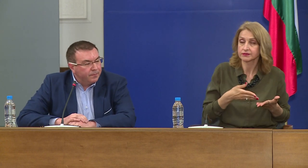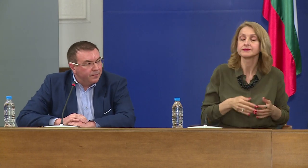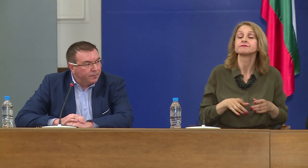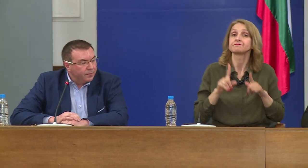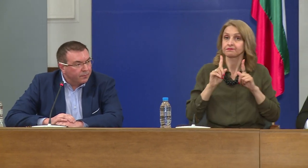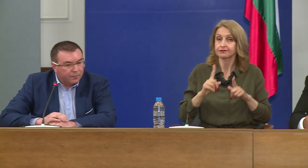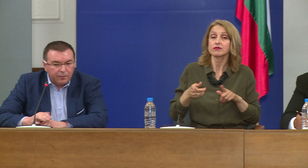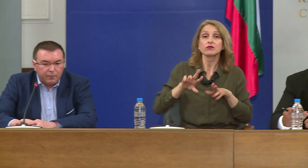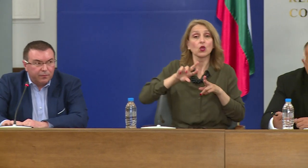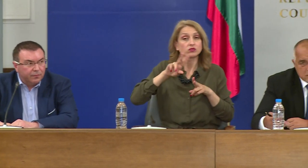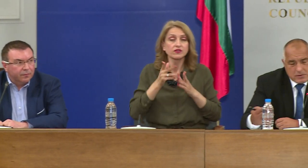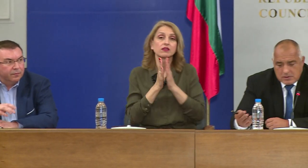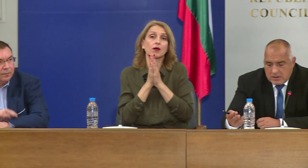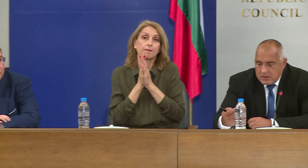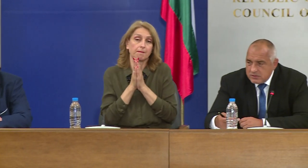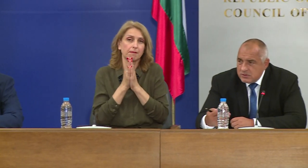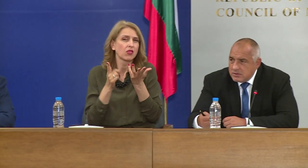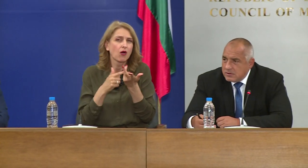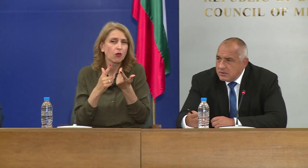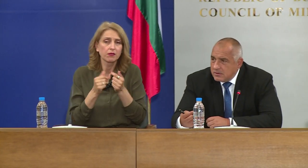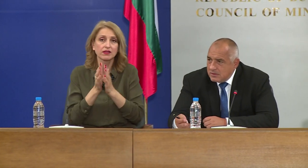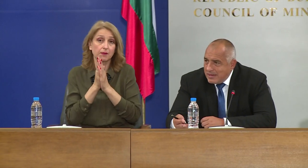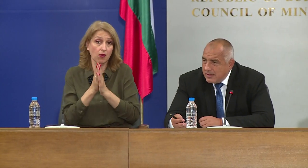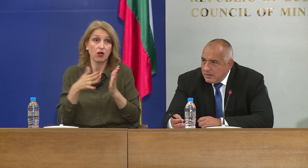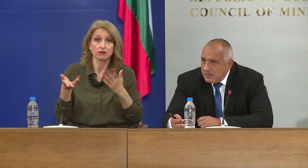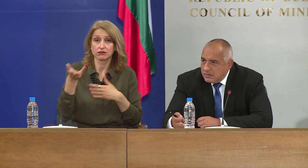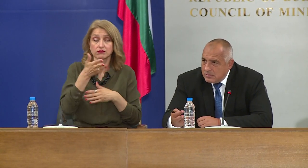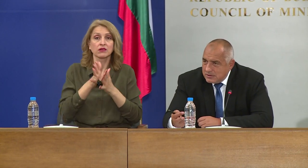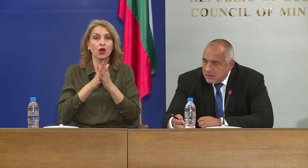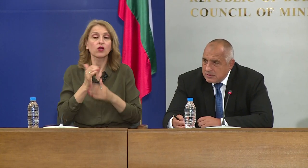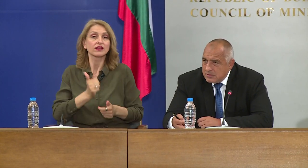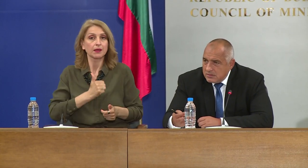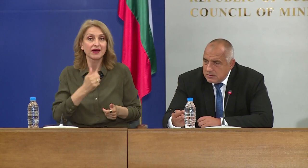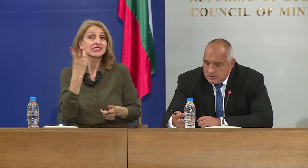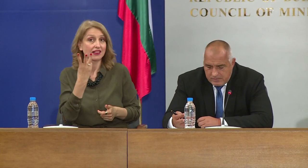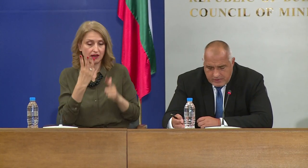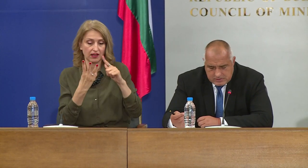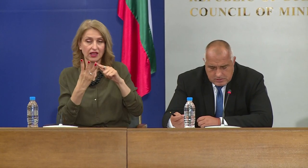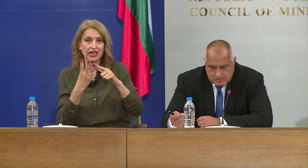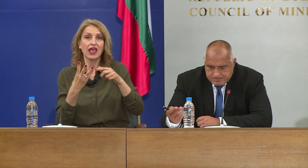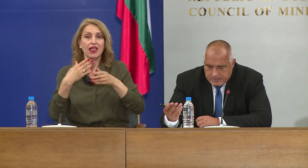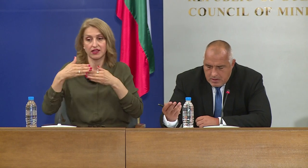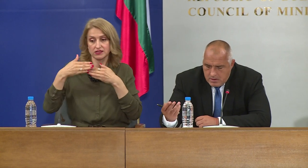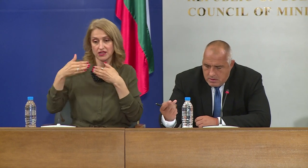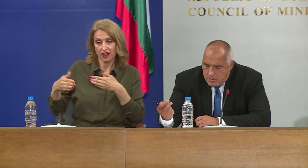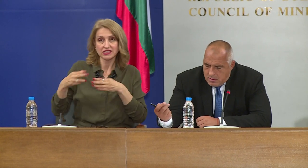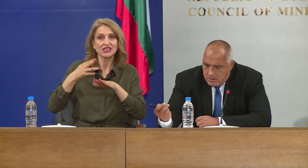многократно умоляваме за спазване на така наречените 3D дистанция, дезинфекция.